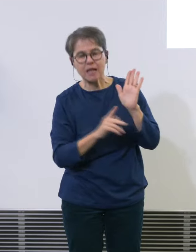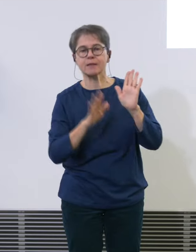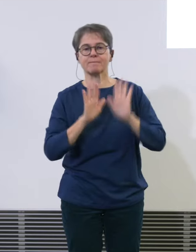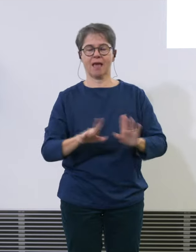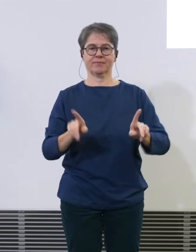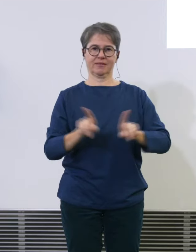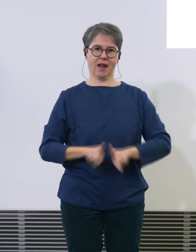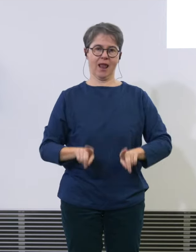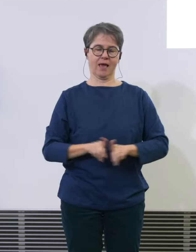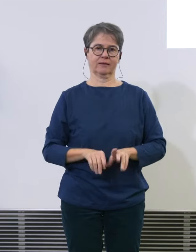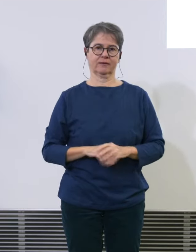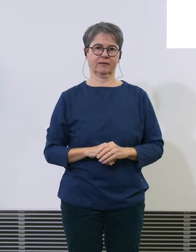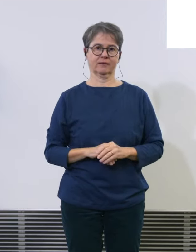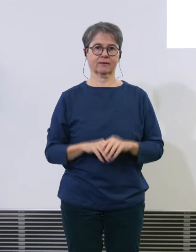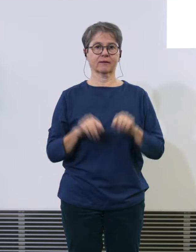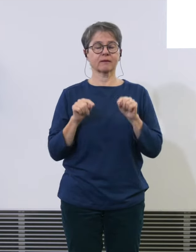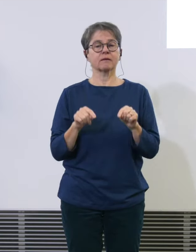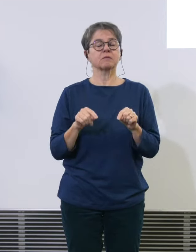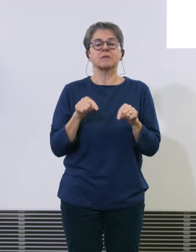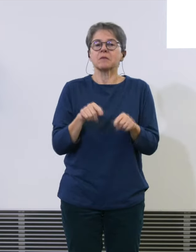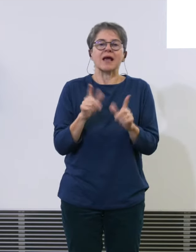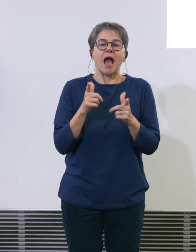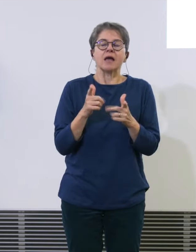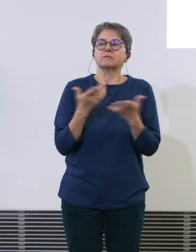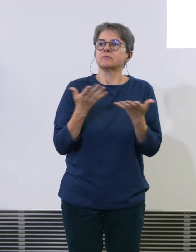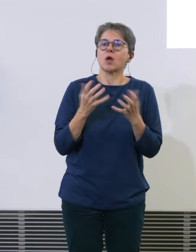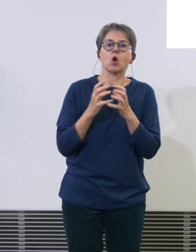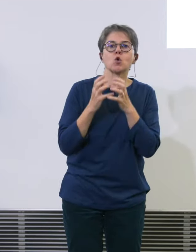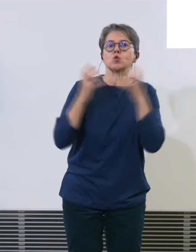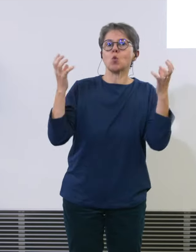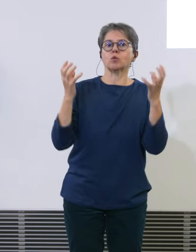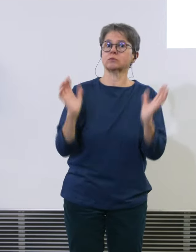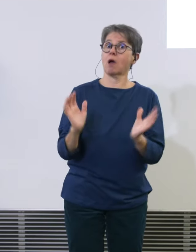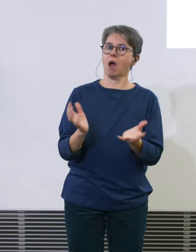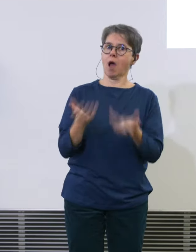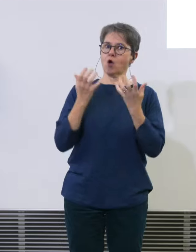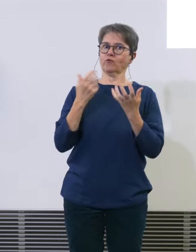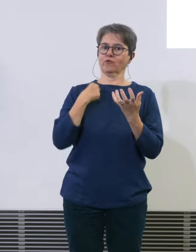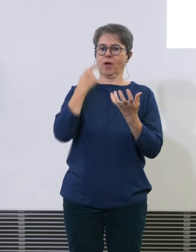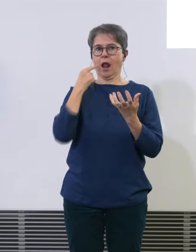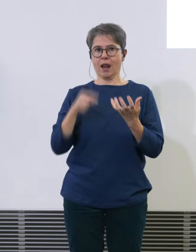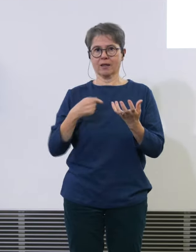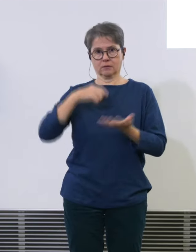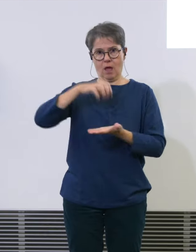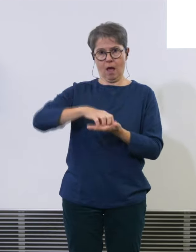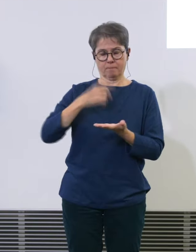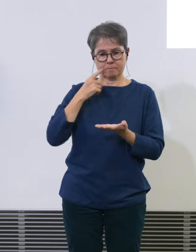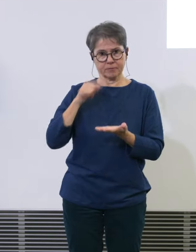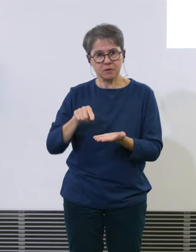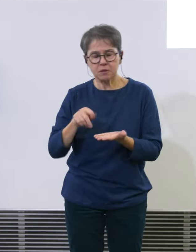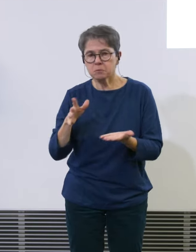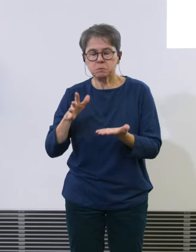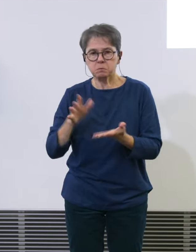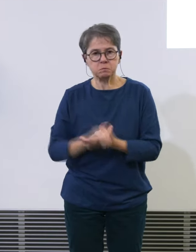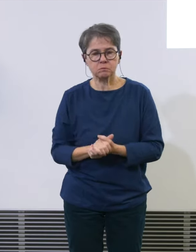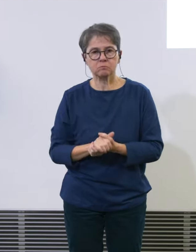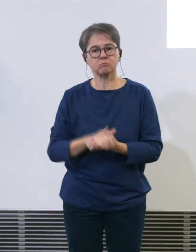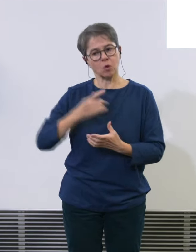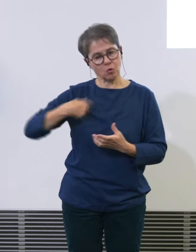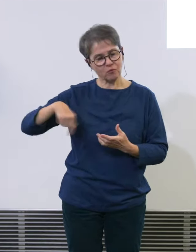bei denen keine nennenswerte Auffälligkeiten gehabt, die mein Amt festgestellt hat. Wir haben Stellungnahmen einverlammt,